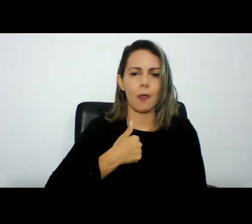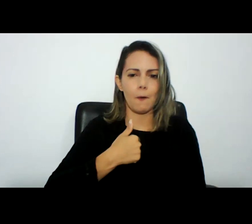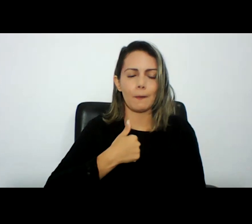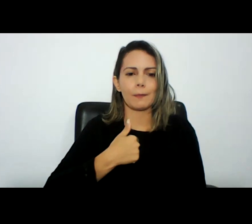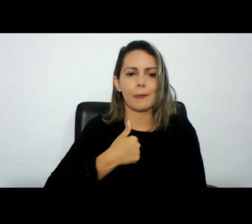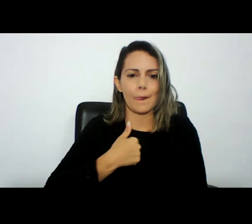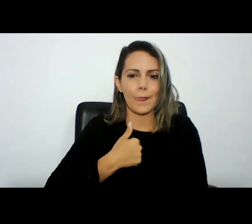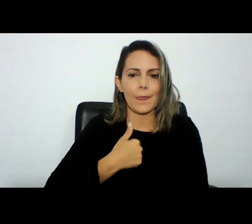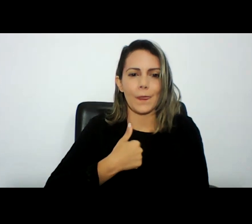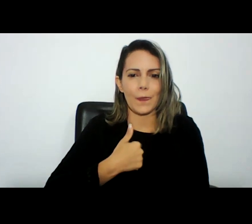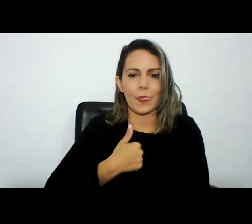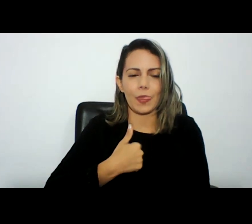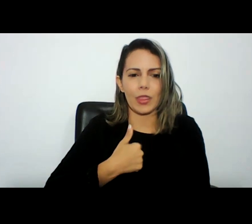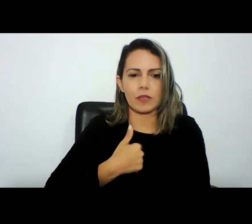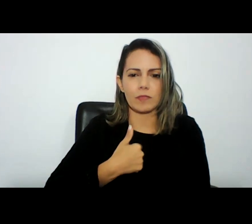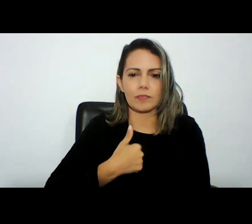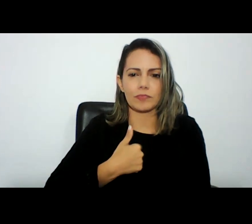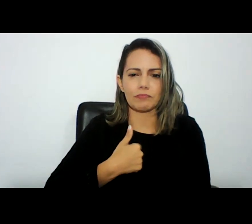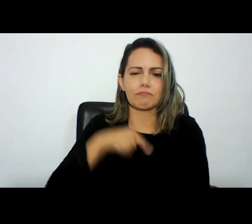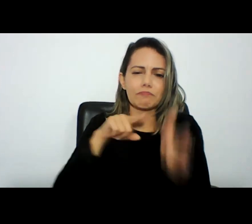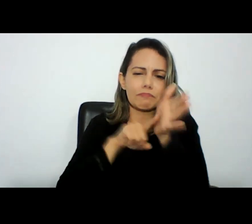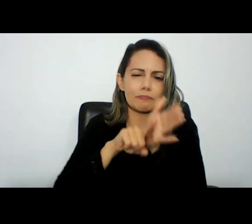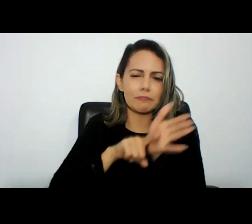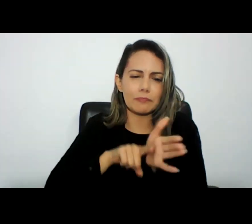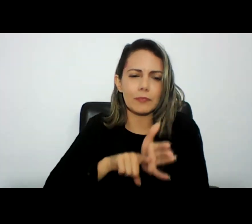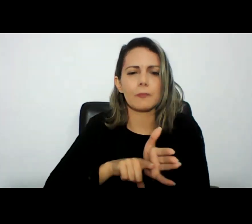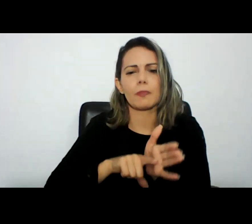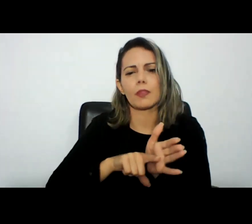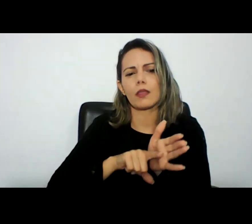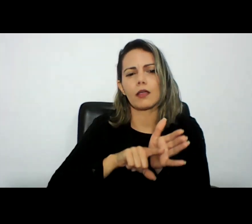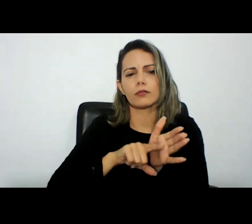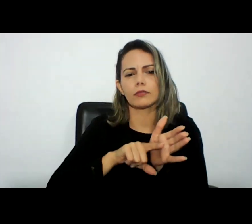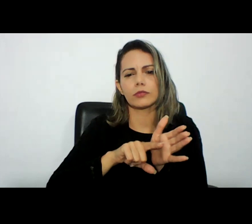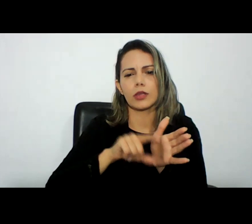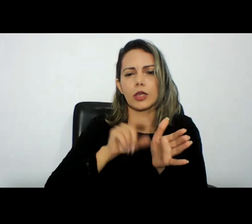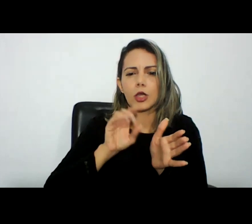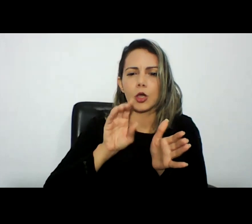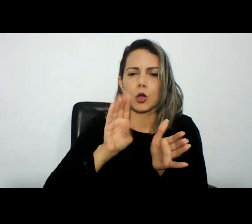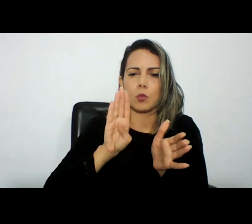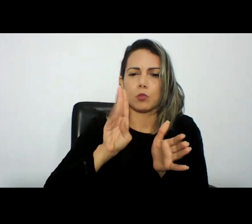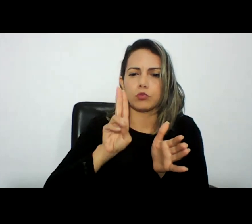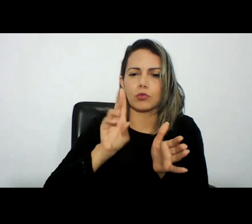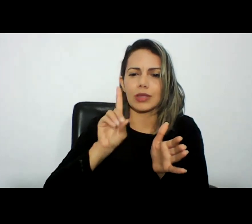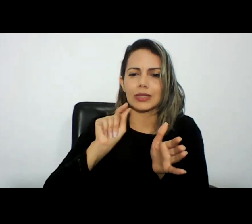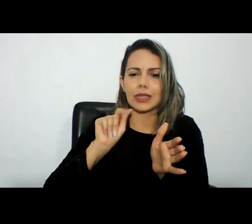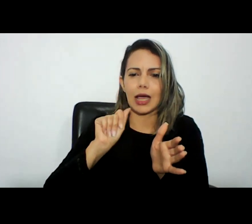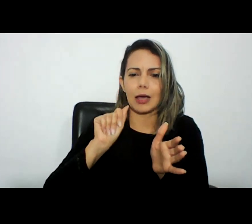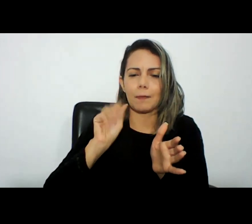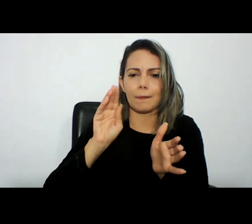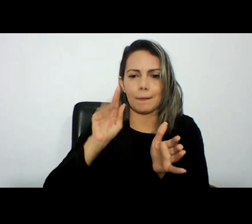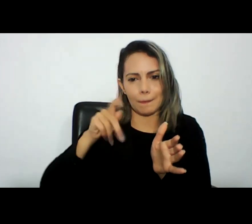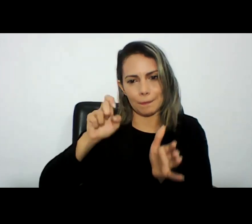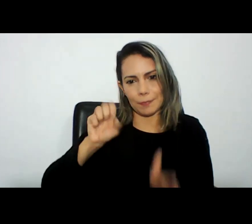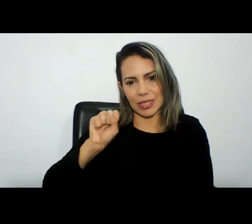que é a convenção de cybercrimes de crimes cibernéticos de Budapest fiquei pássimo de 2001